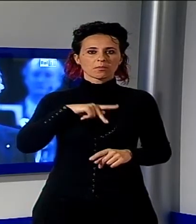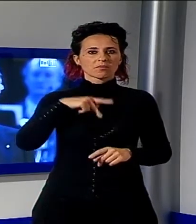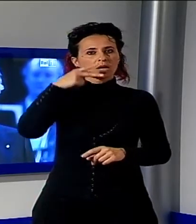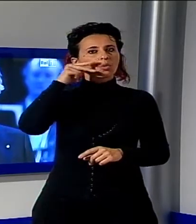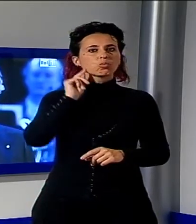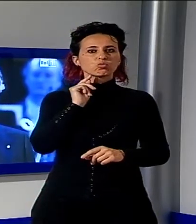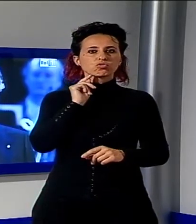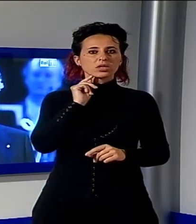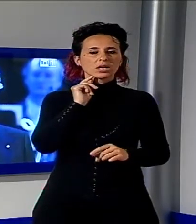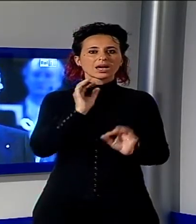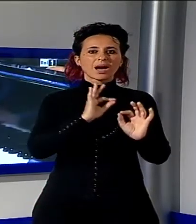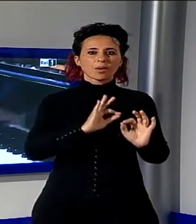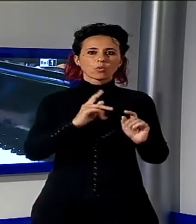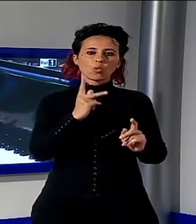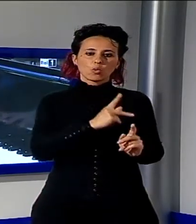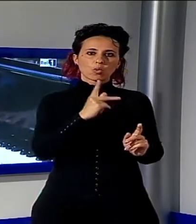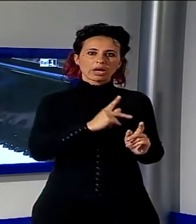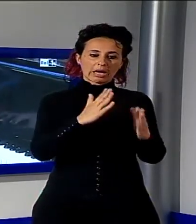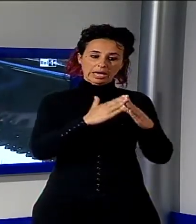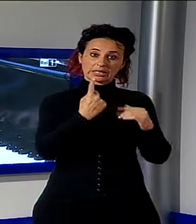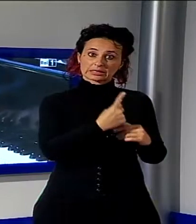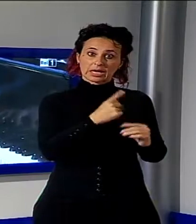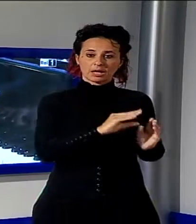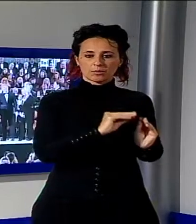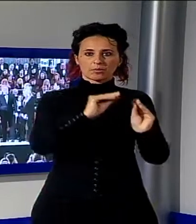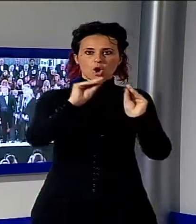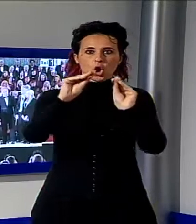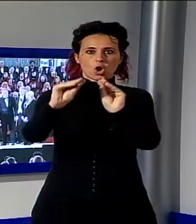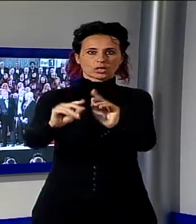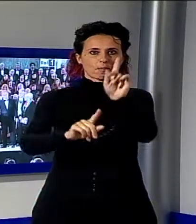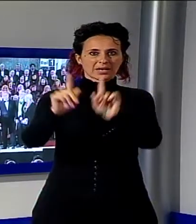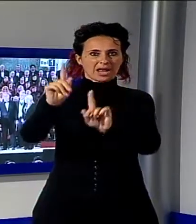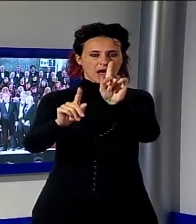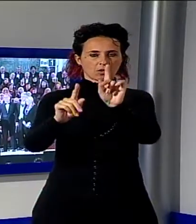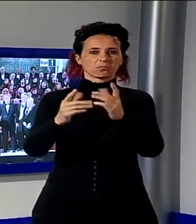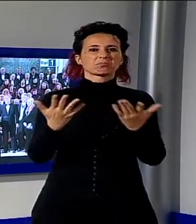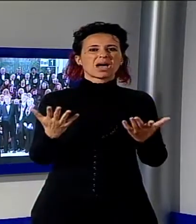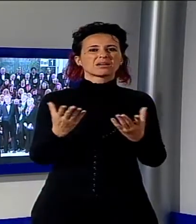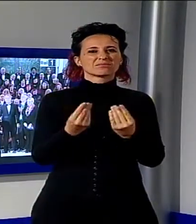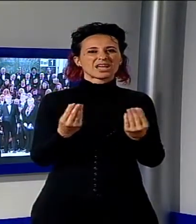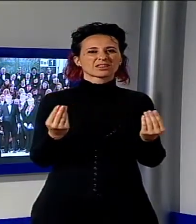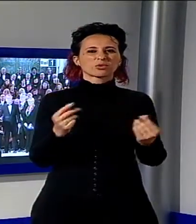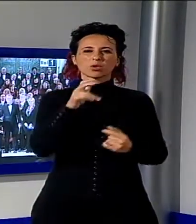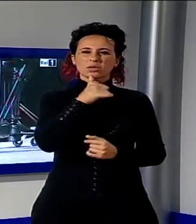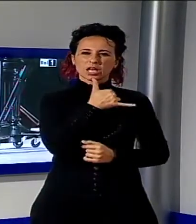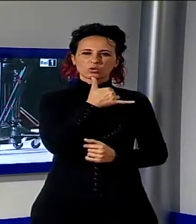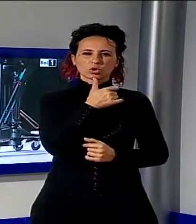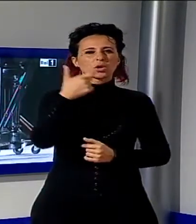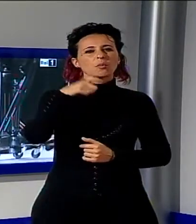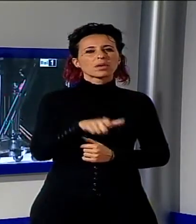del Maestro. È andata delusa però l'aspettativa di sentire nominare il nome di Lucca in Mondovisione. I conduttori Paolo Bonolis